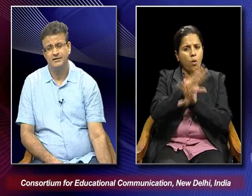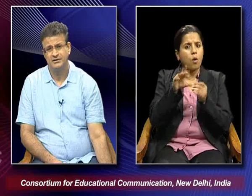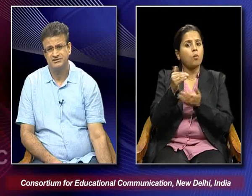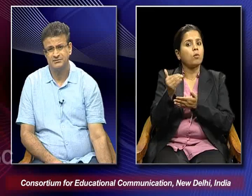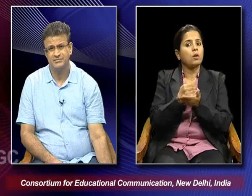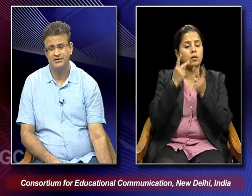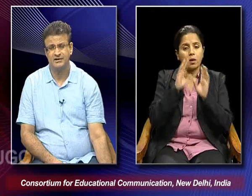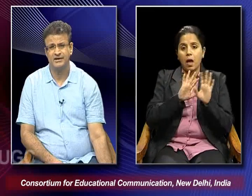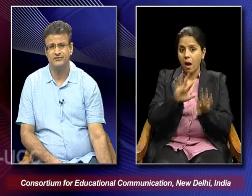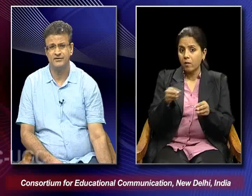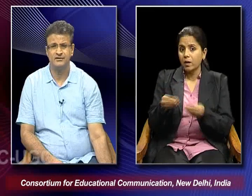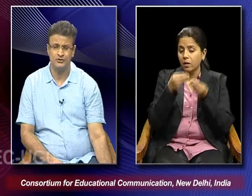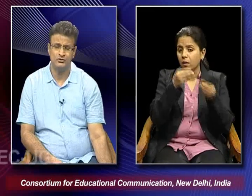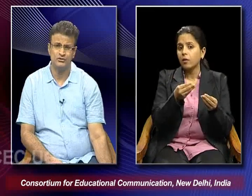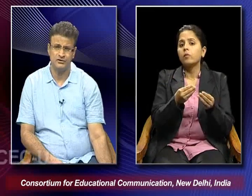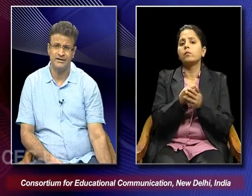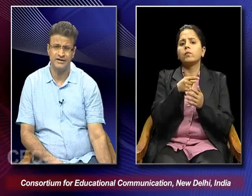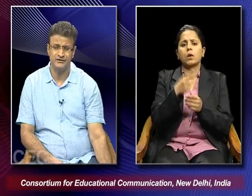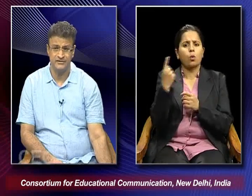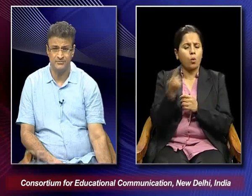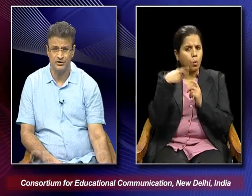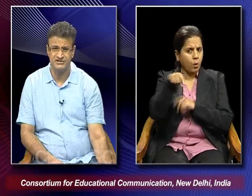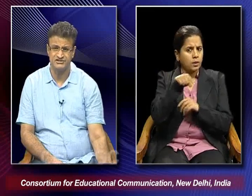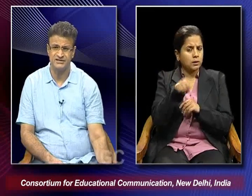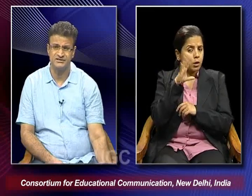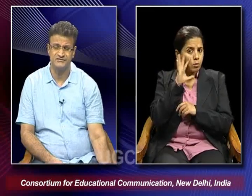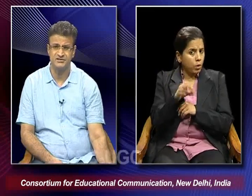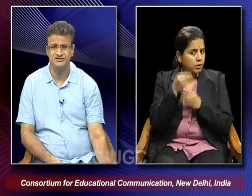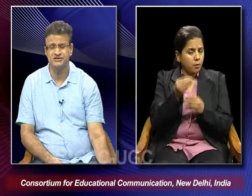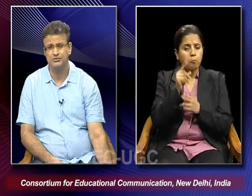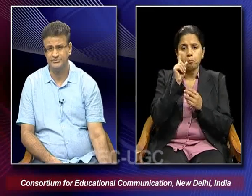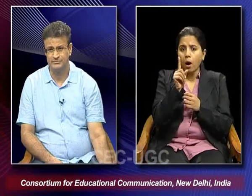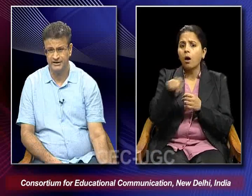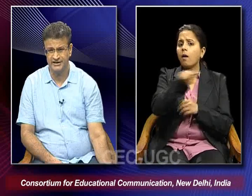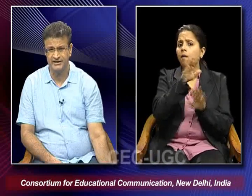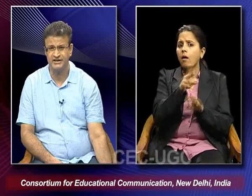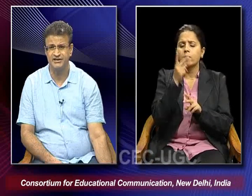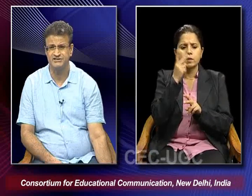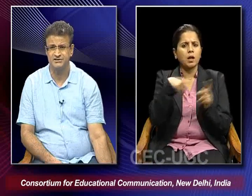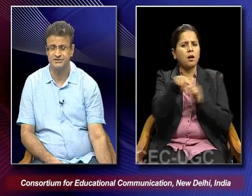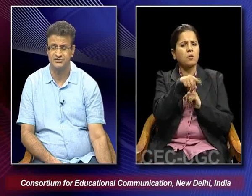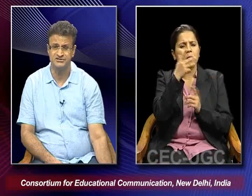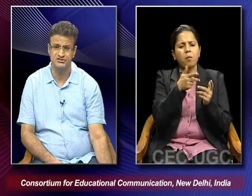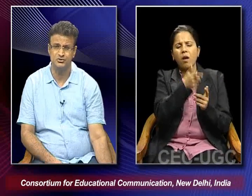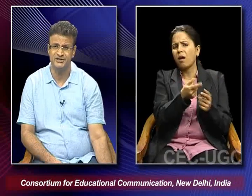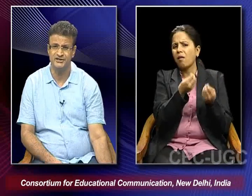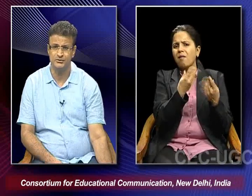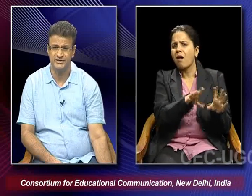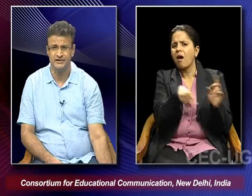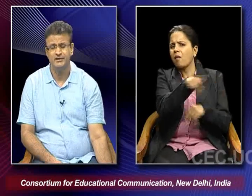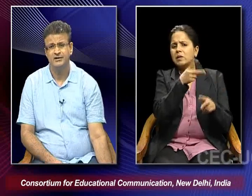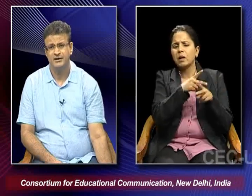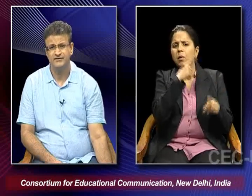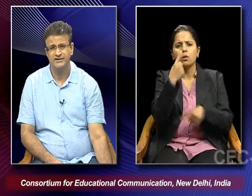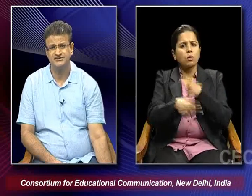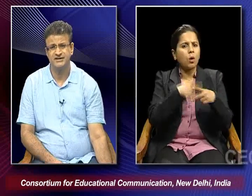some kind of a not any kind of an importance rather they were considered to be mundane in nature they were considered to be day to day